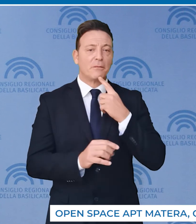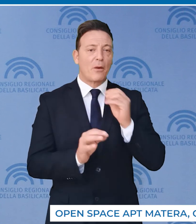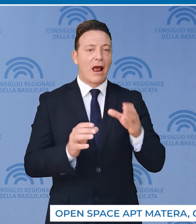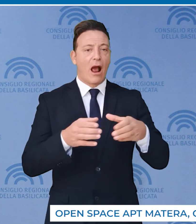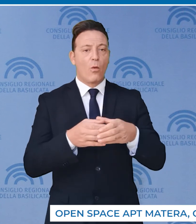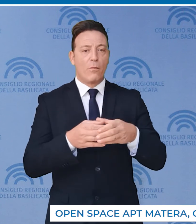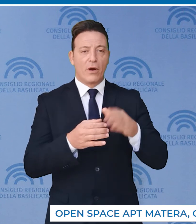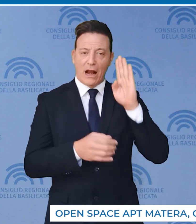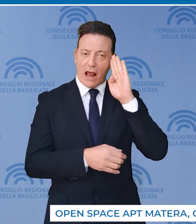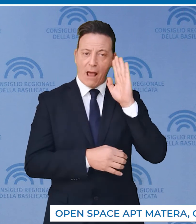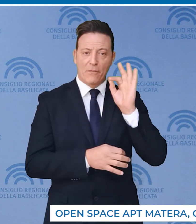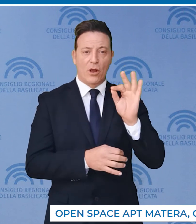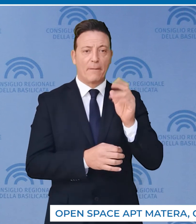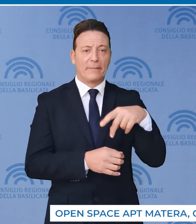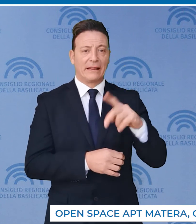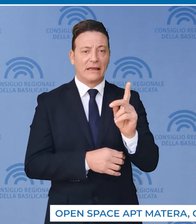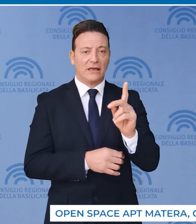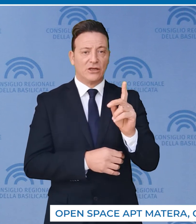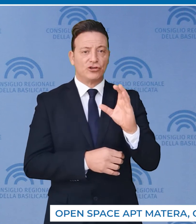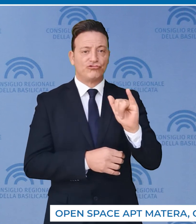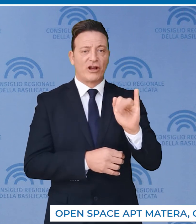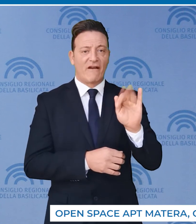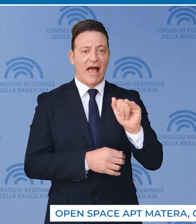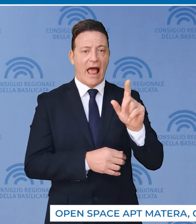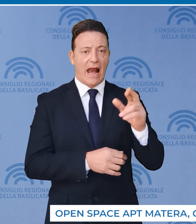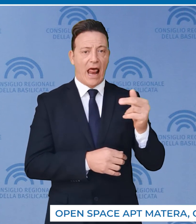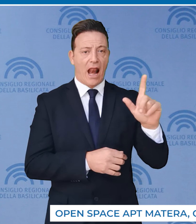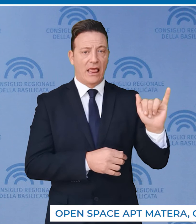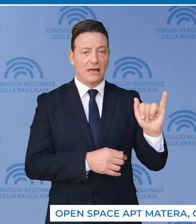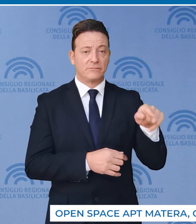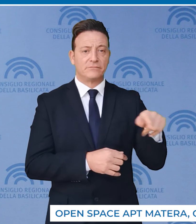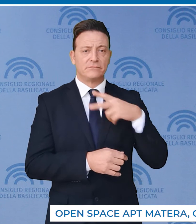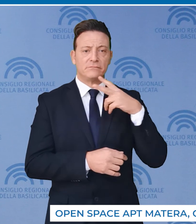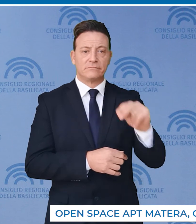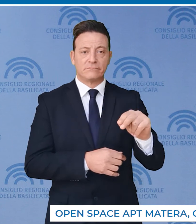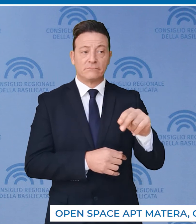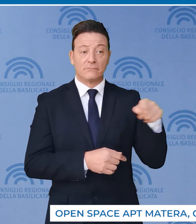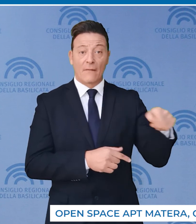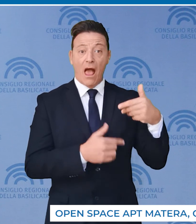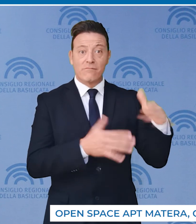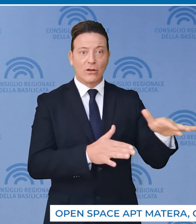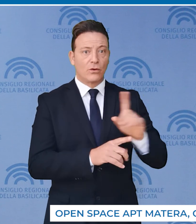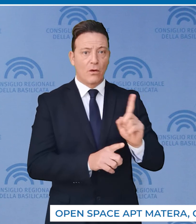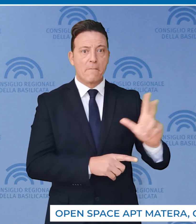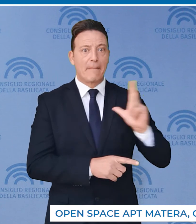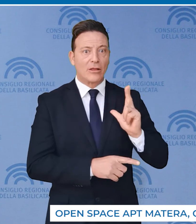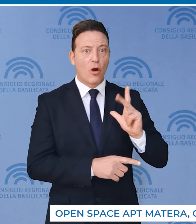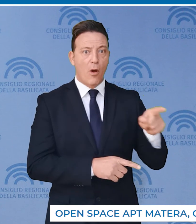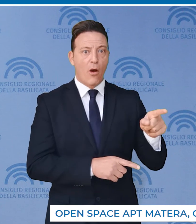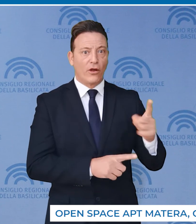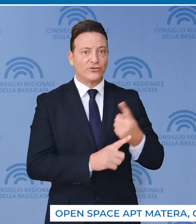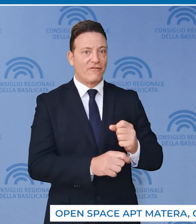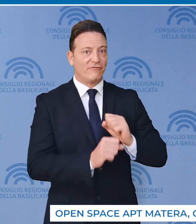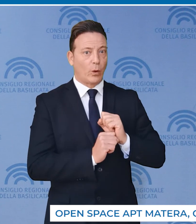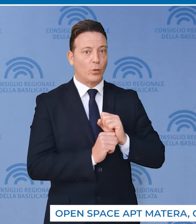capogruppo del Partito Democratico Cifarelli per il quale non va disperso il patrimonio di